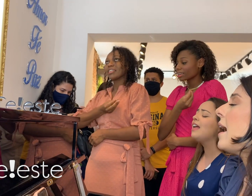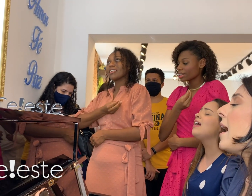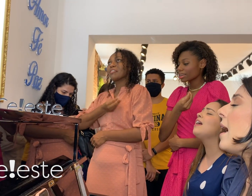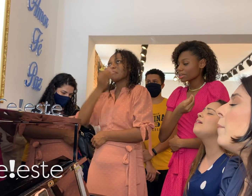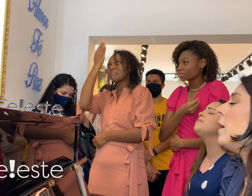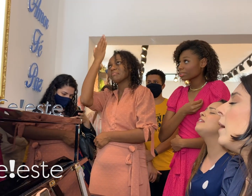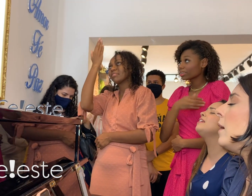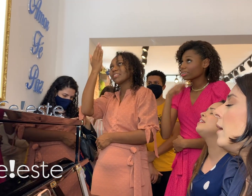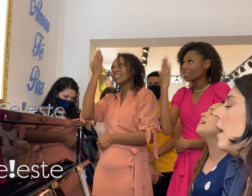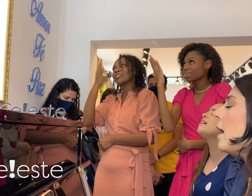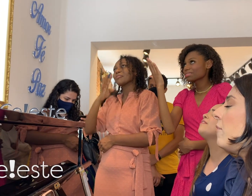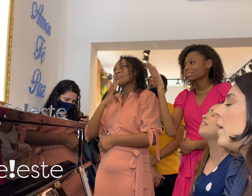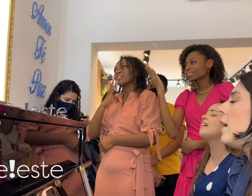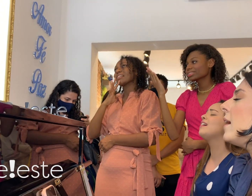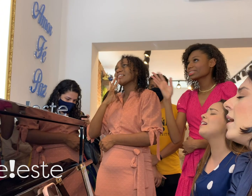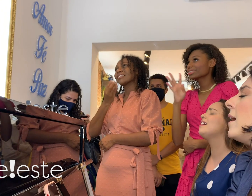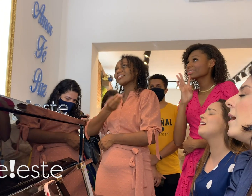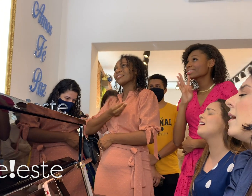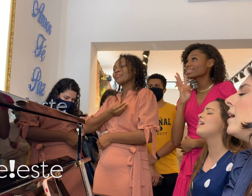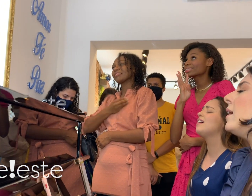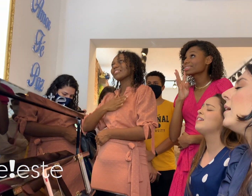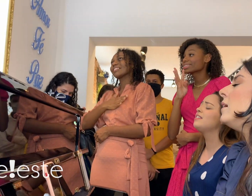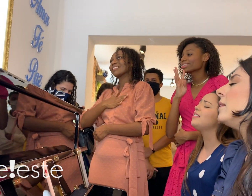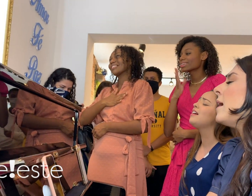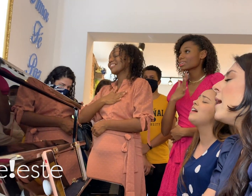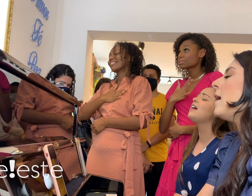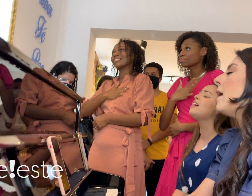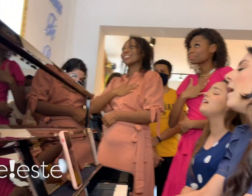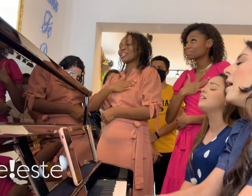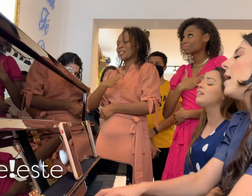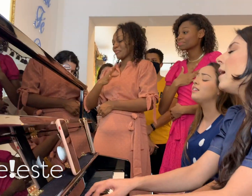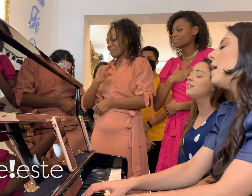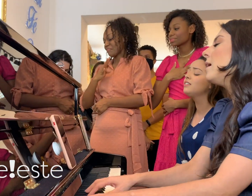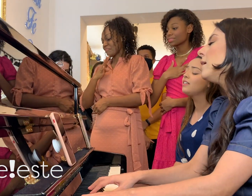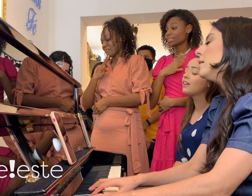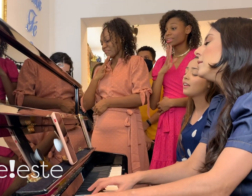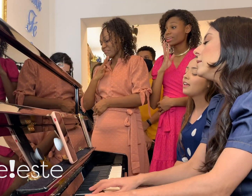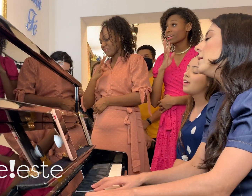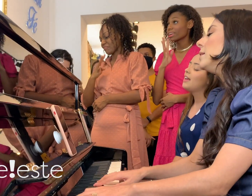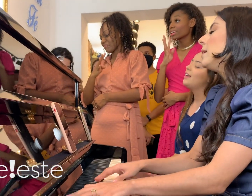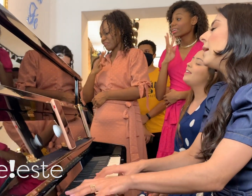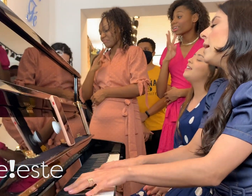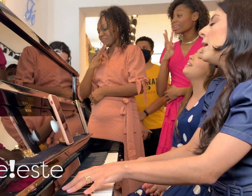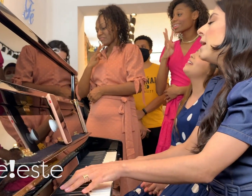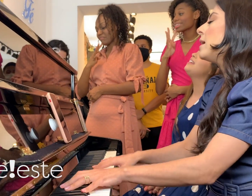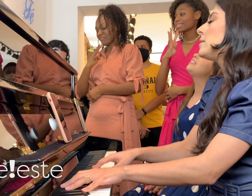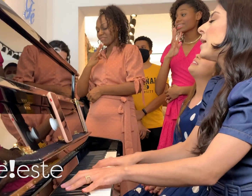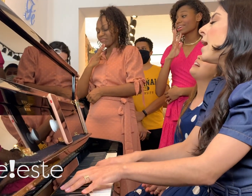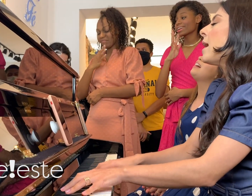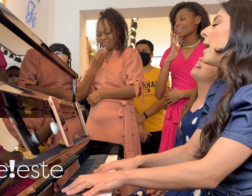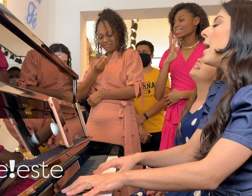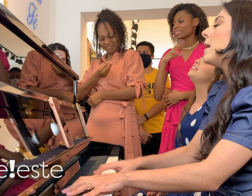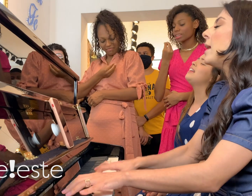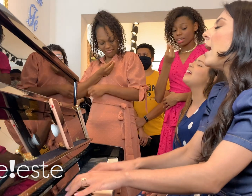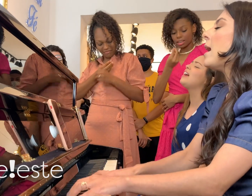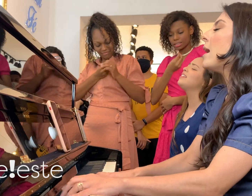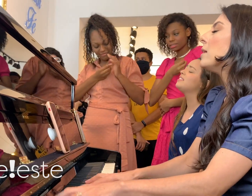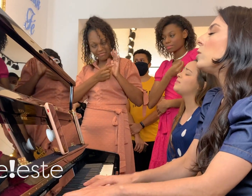a minha vida está nas